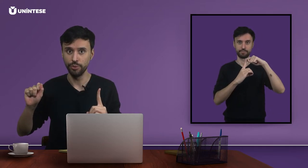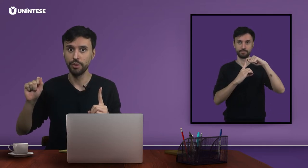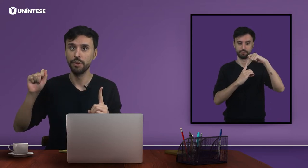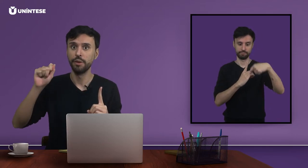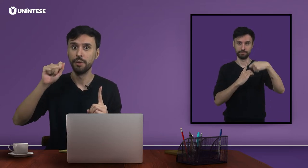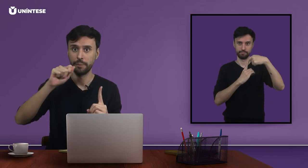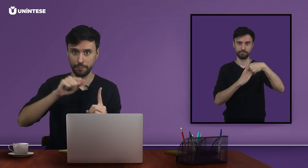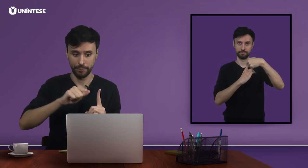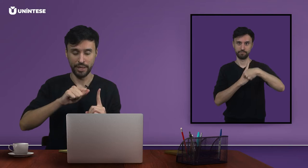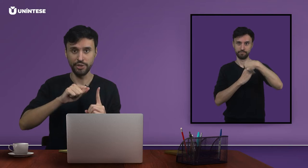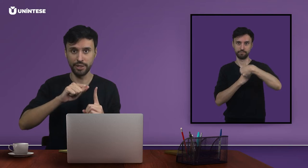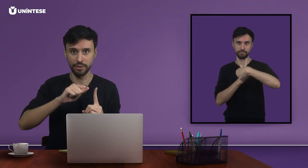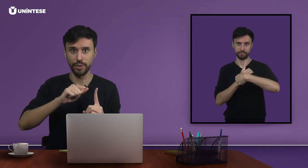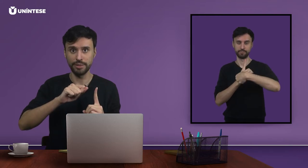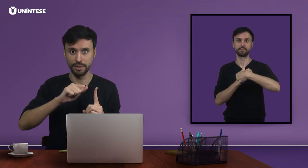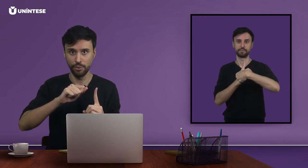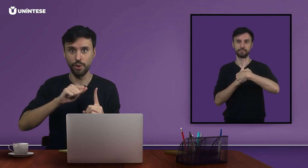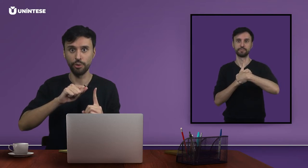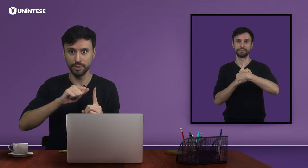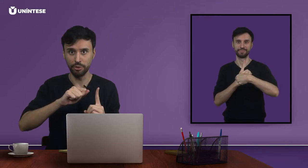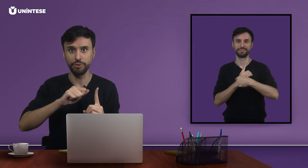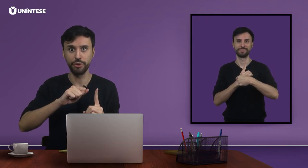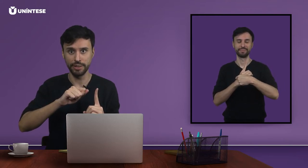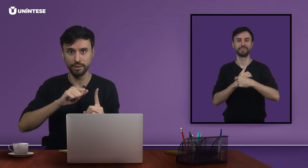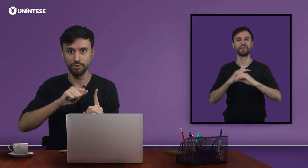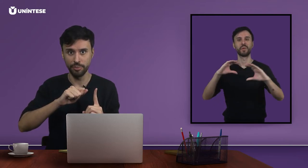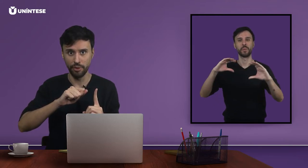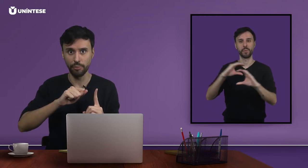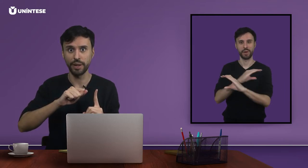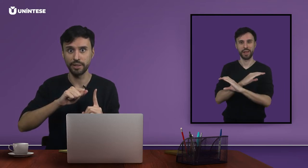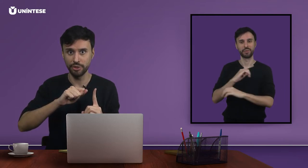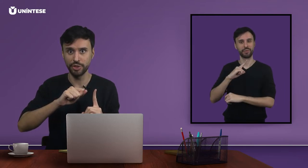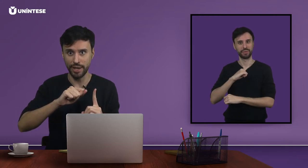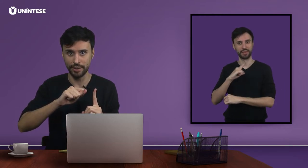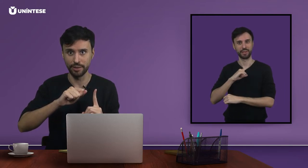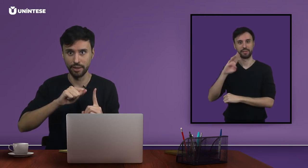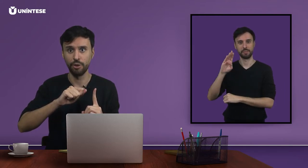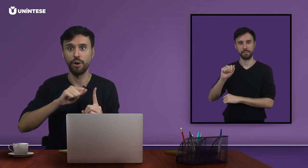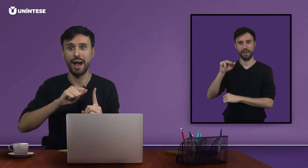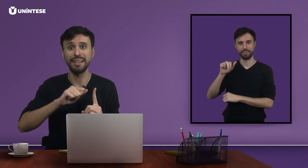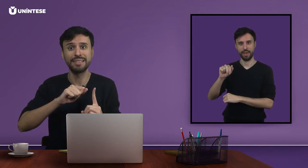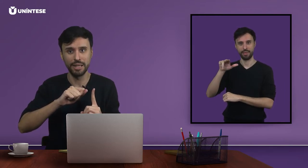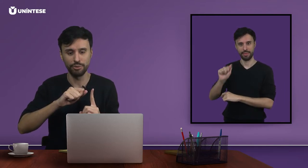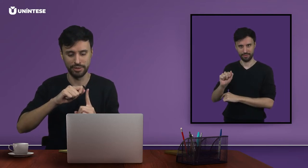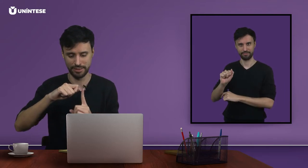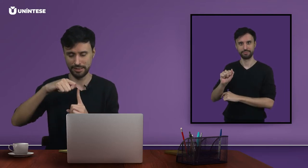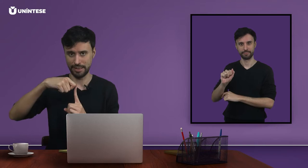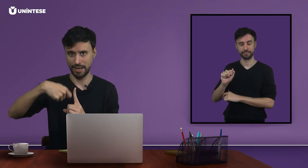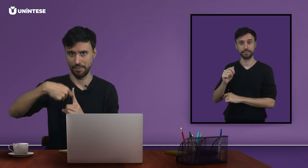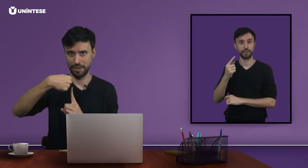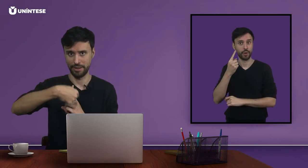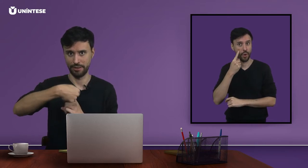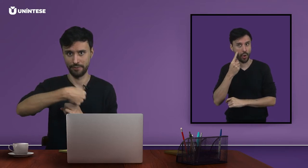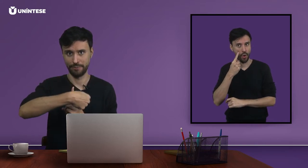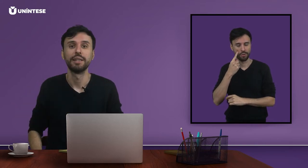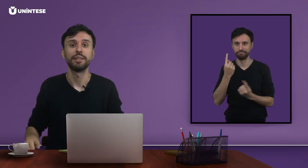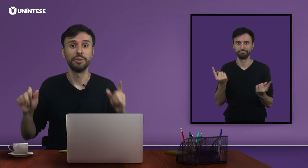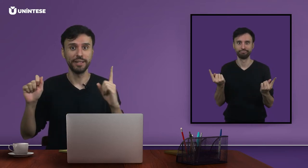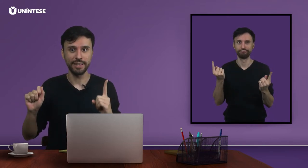praticando a ação com a outra configuração de mão, para que gere a ação de descascar a banana. Então, nesse